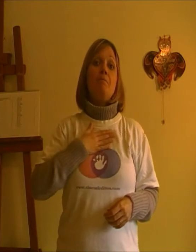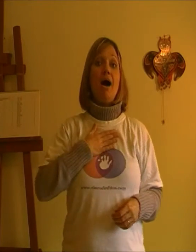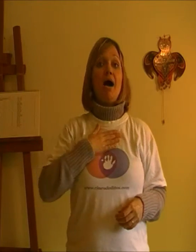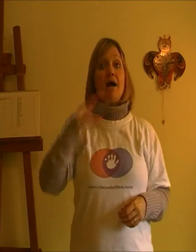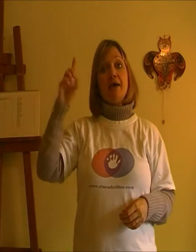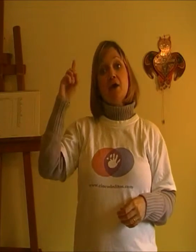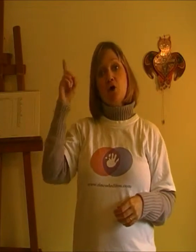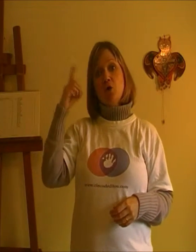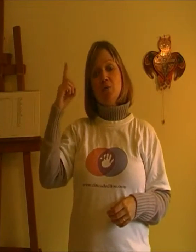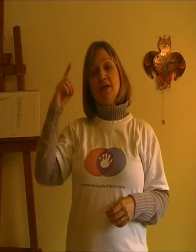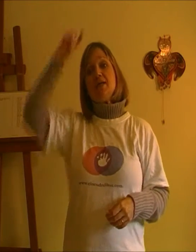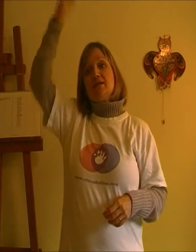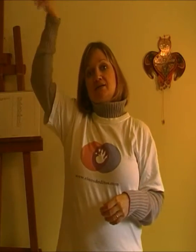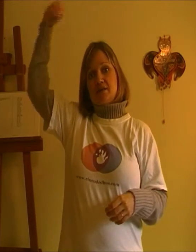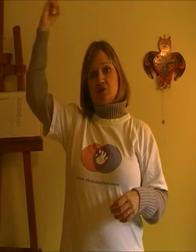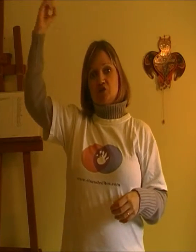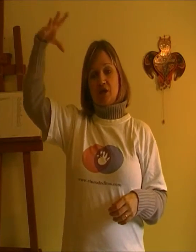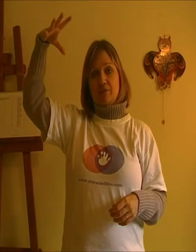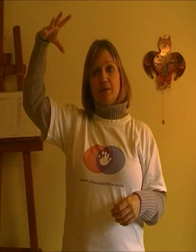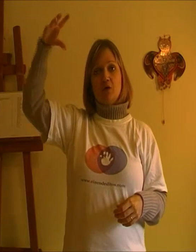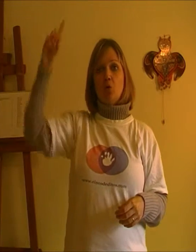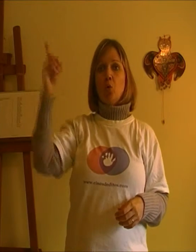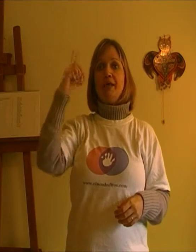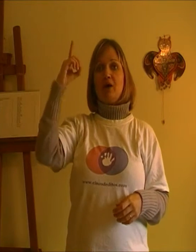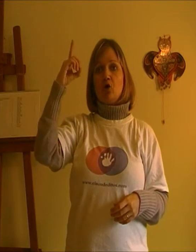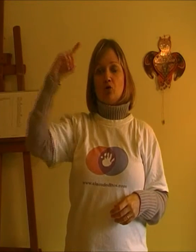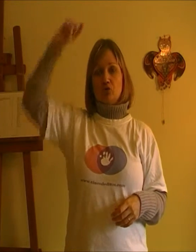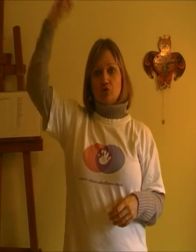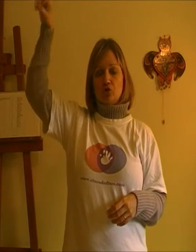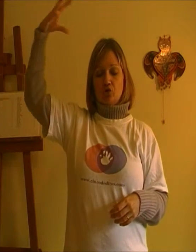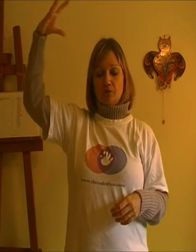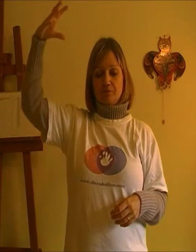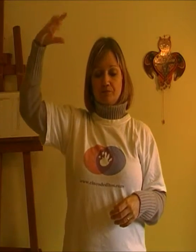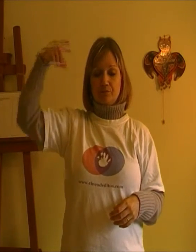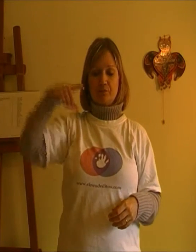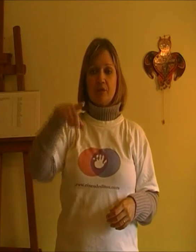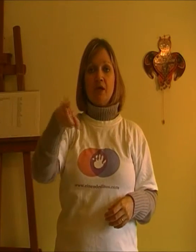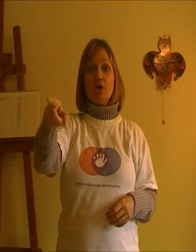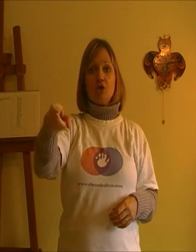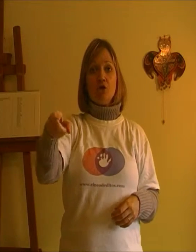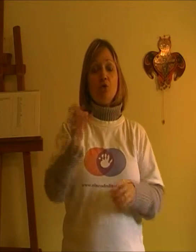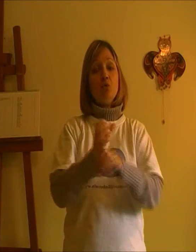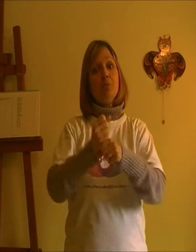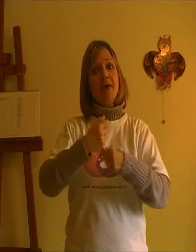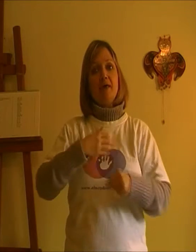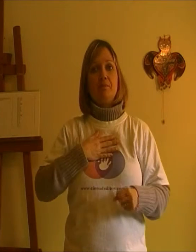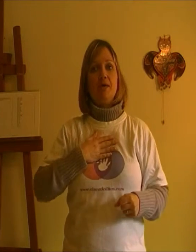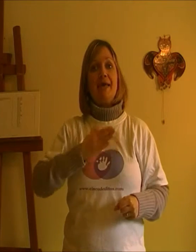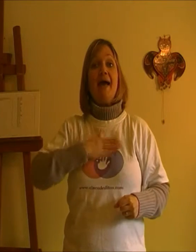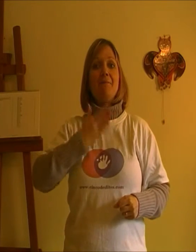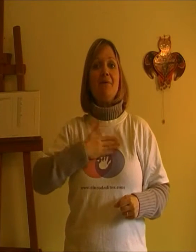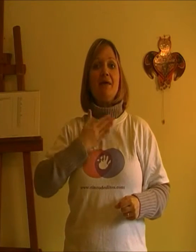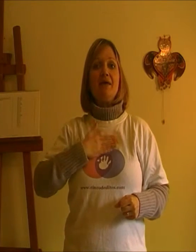my only sunshine, mi único sol. You make me happy